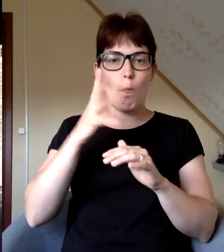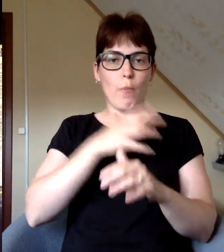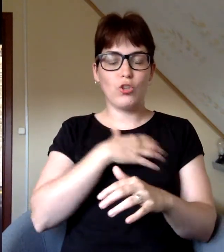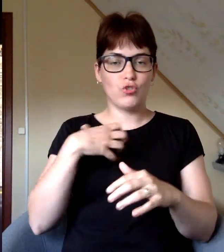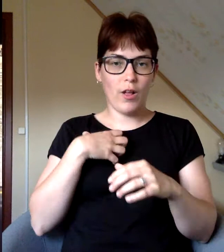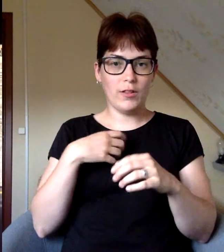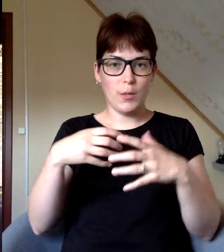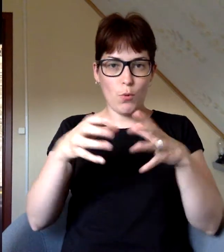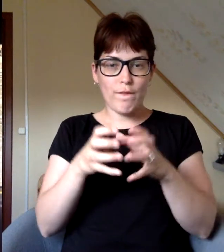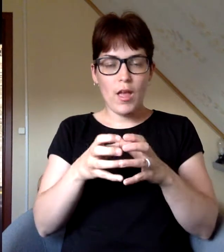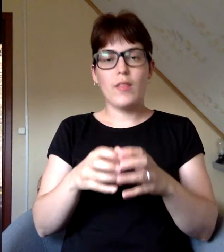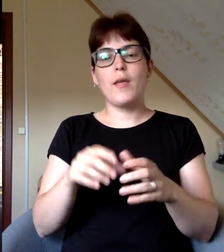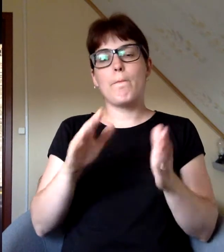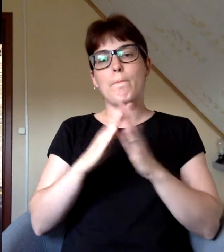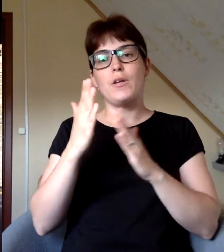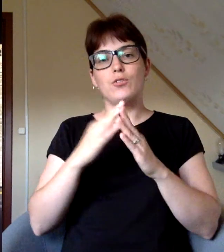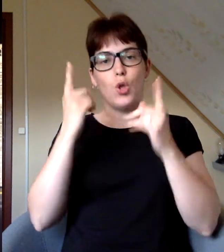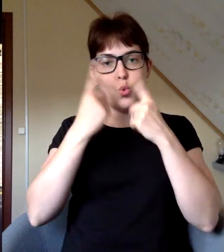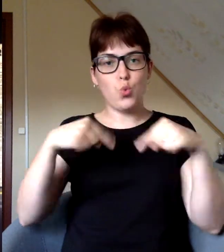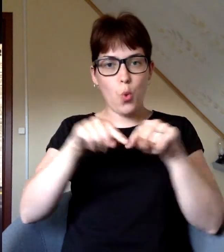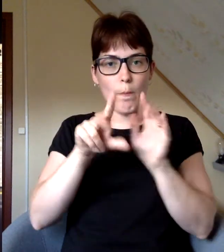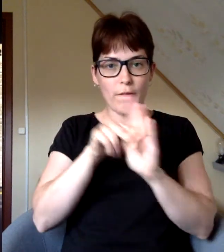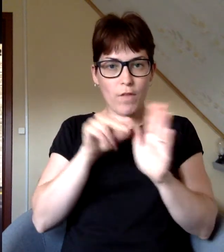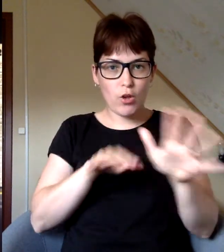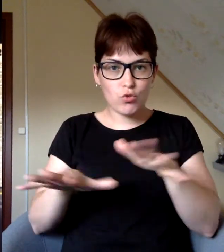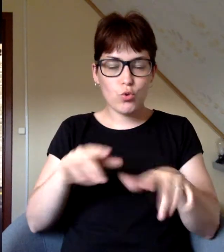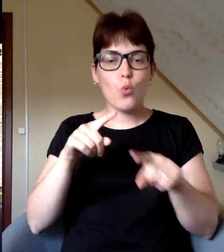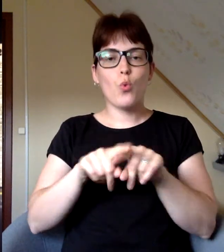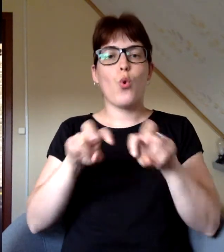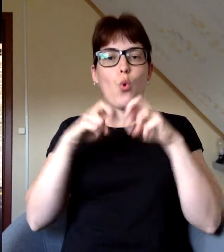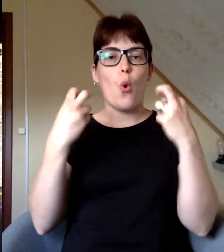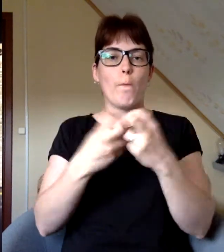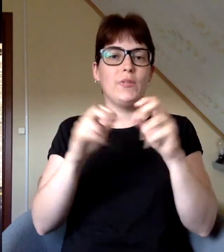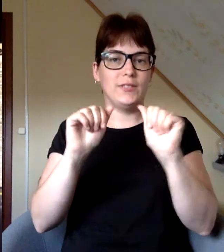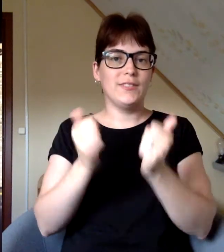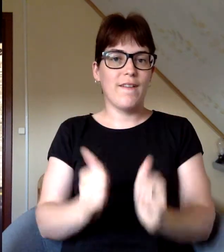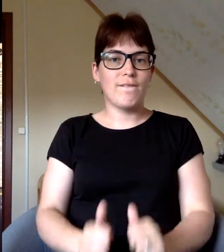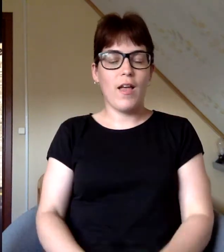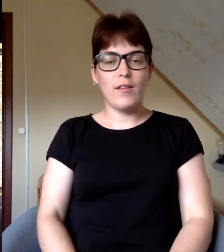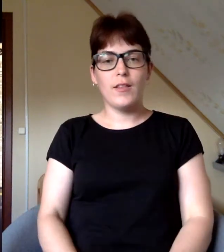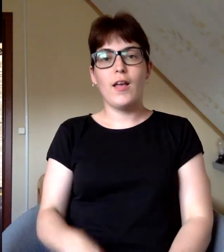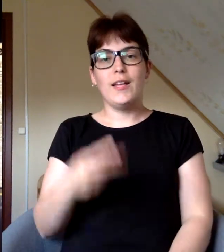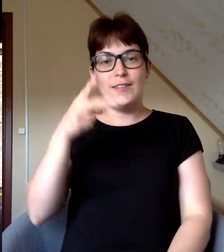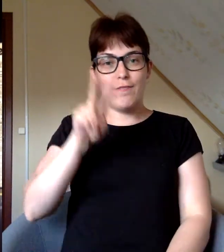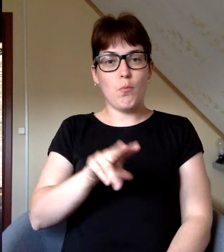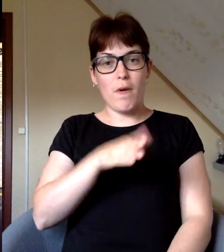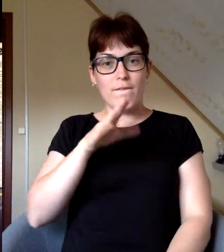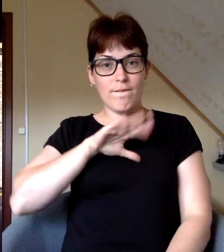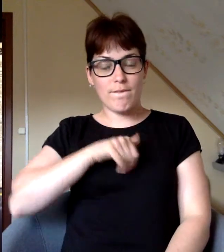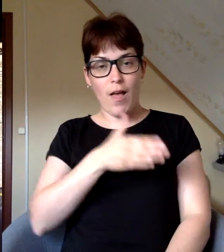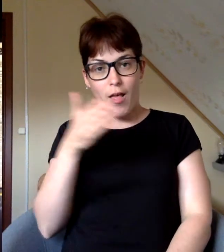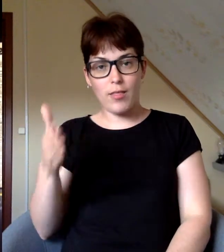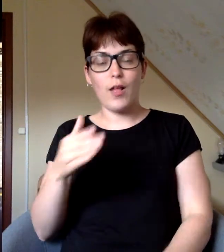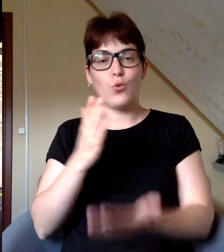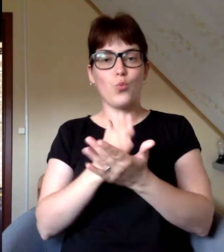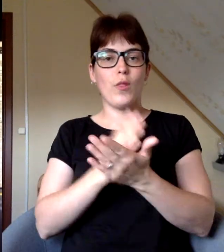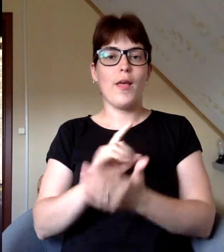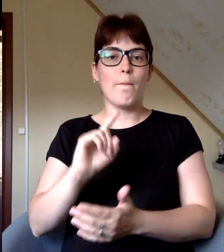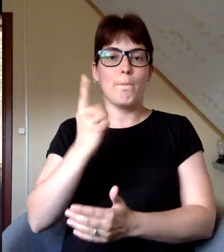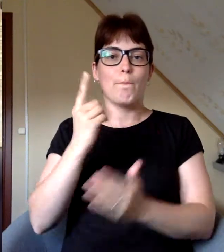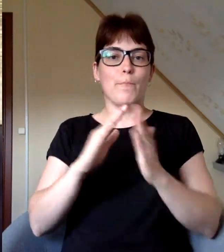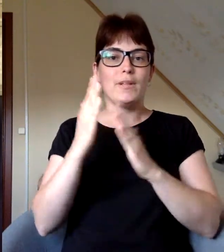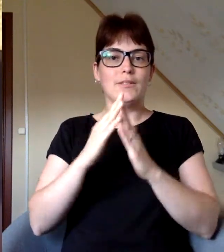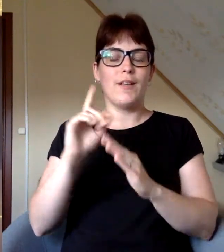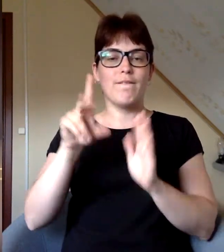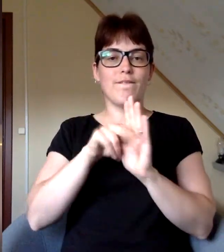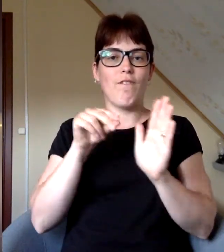pašvaldības vienības, Pilsētas domas vēlēšanu rīkošanu, kā arī komisijas izveidi. Divus mēnešus vēlāk notiek pirmās